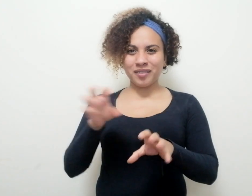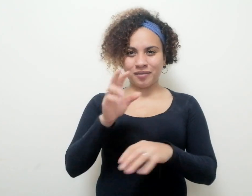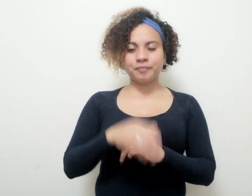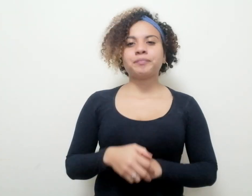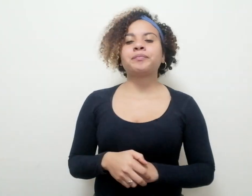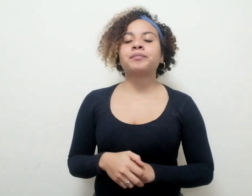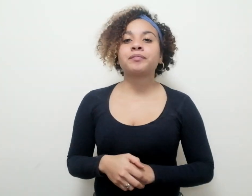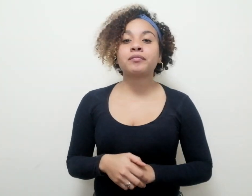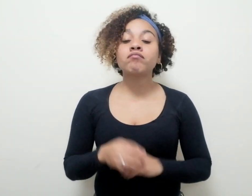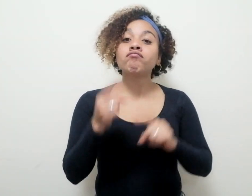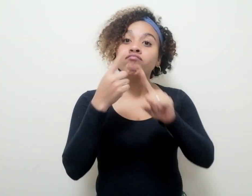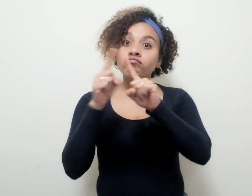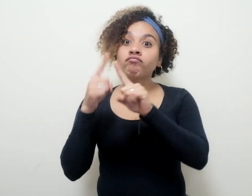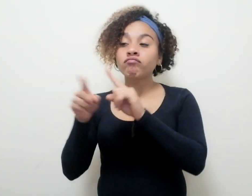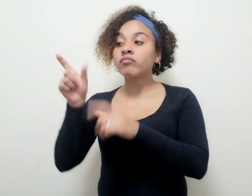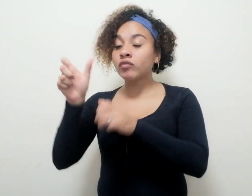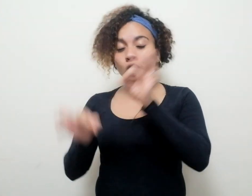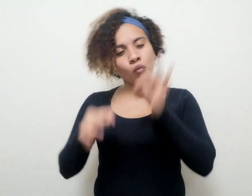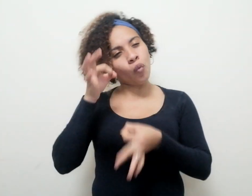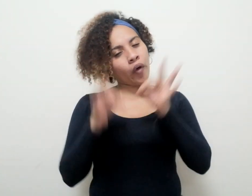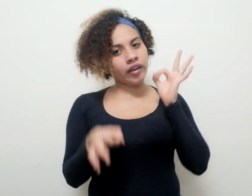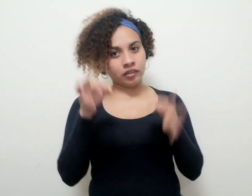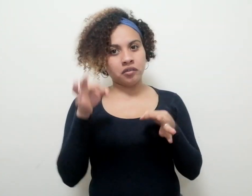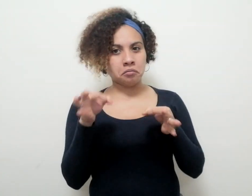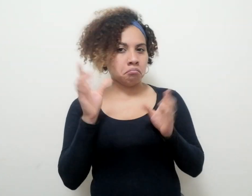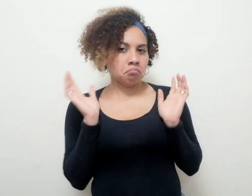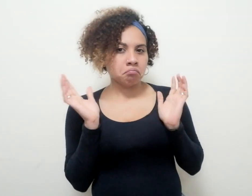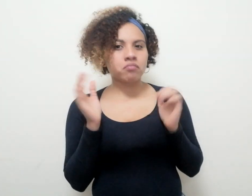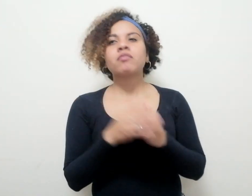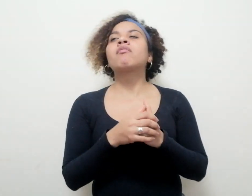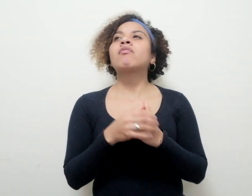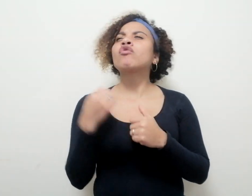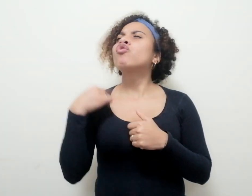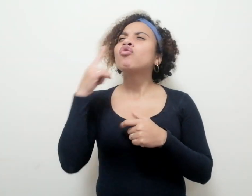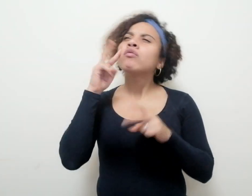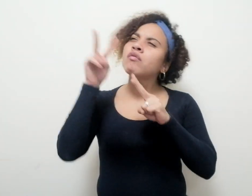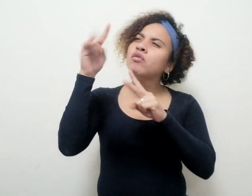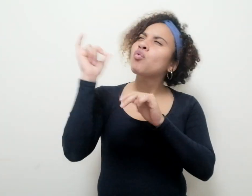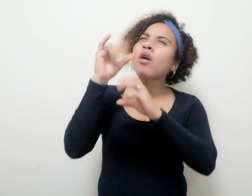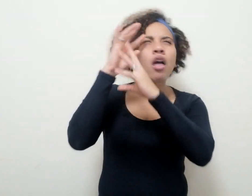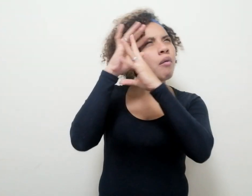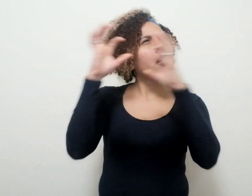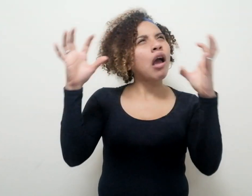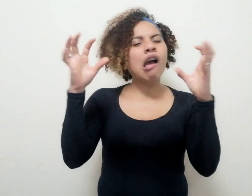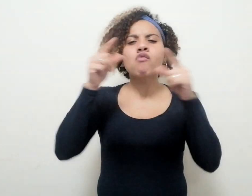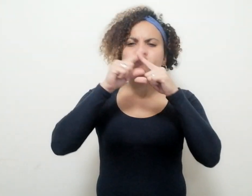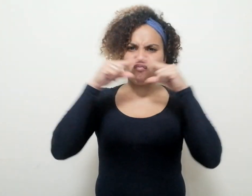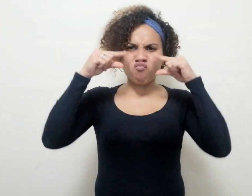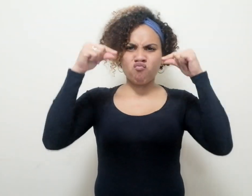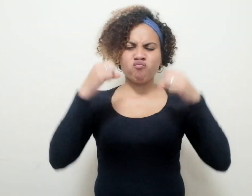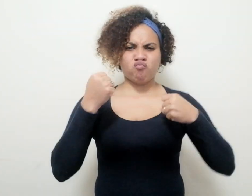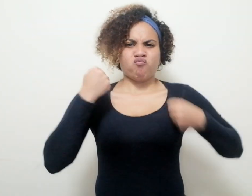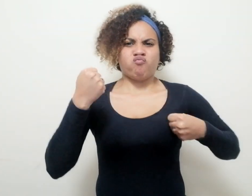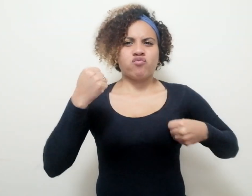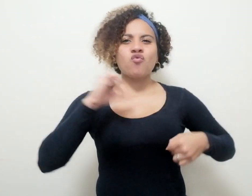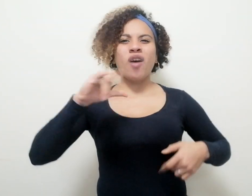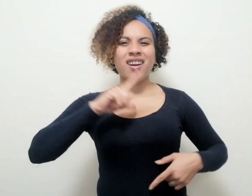Varios jueces imparciales, yo los imaginaba conmigo desde próceres, no me